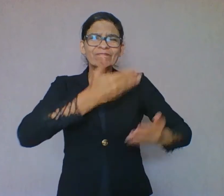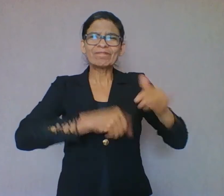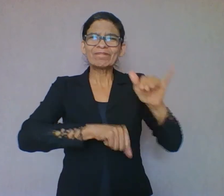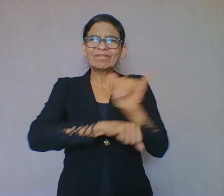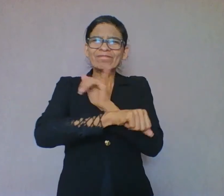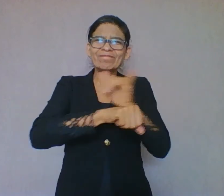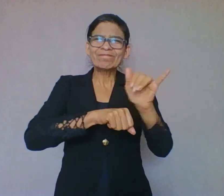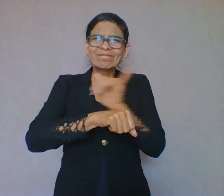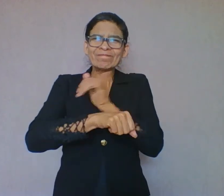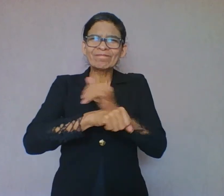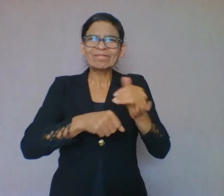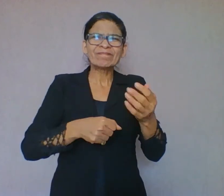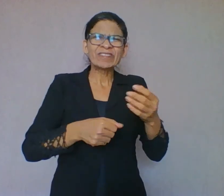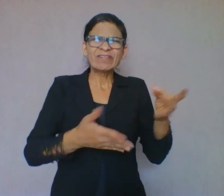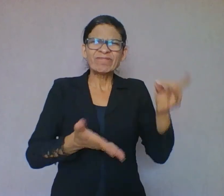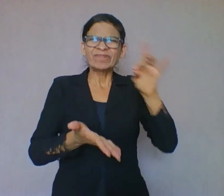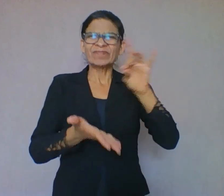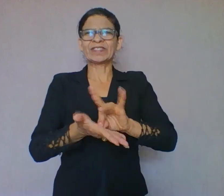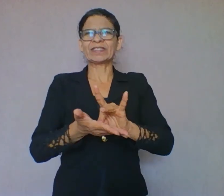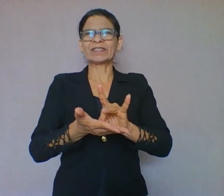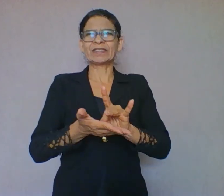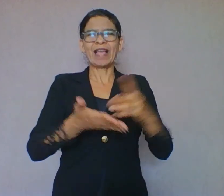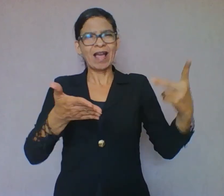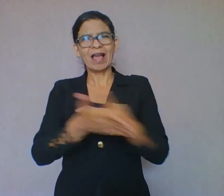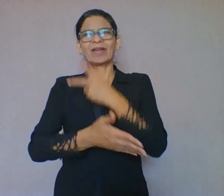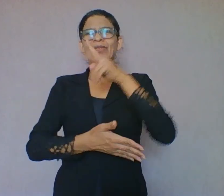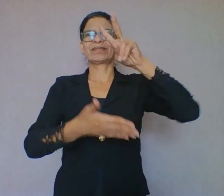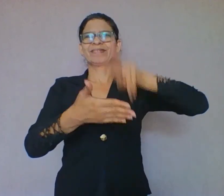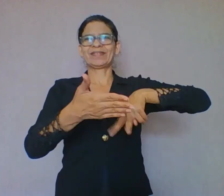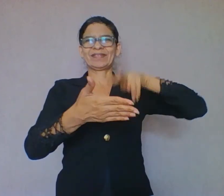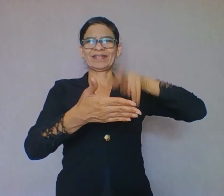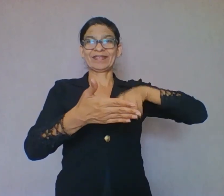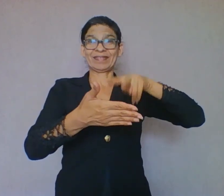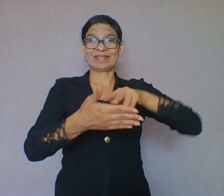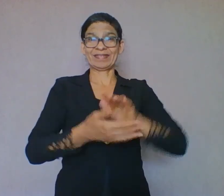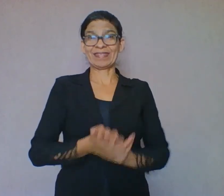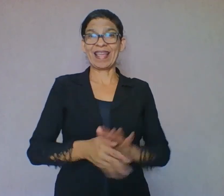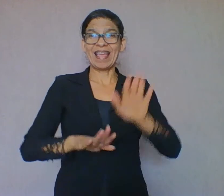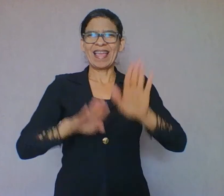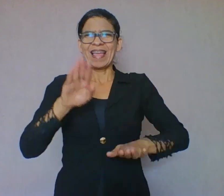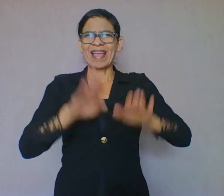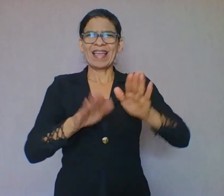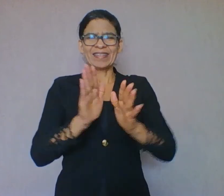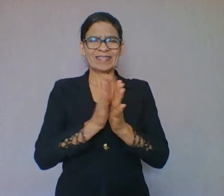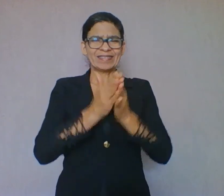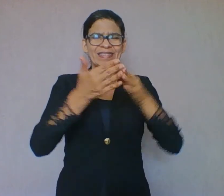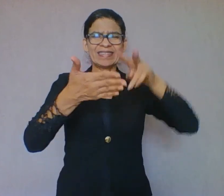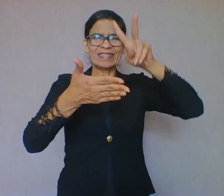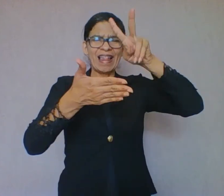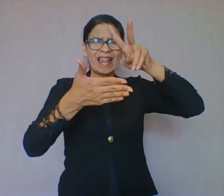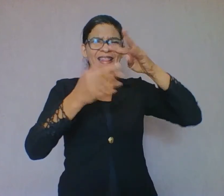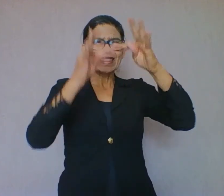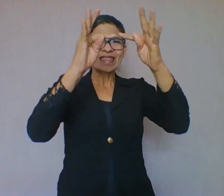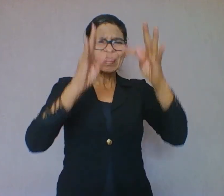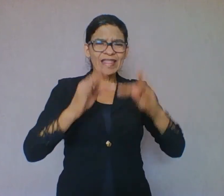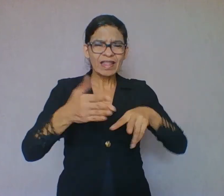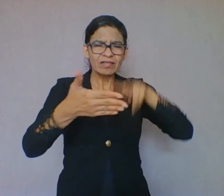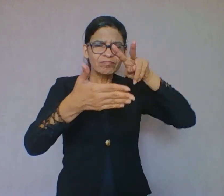fato ocorra. Às vezes, o que acontece com a leitura de um texto é a não compreensão ou compreensão